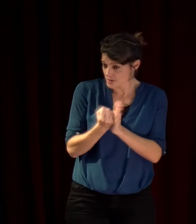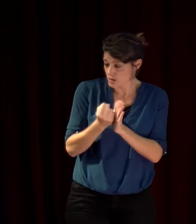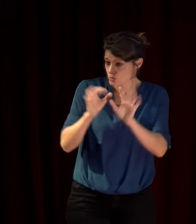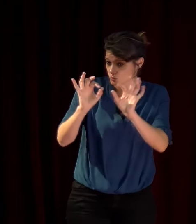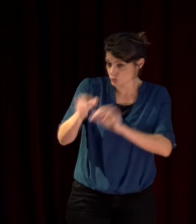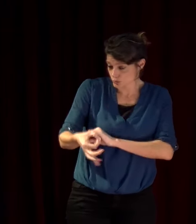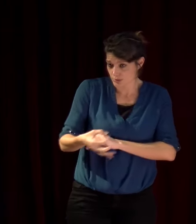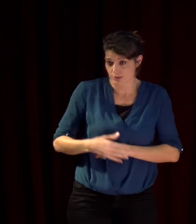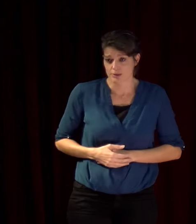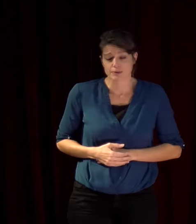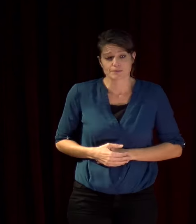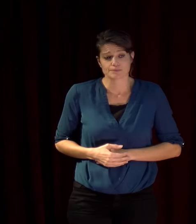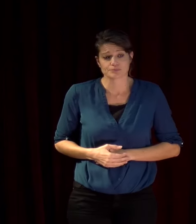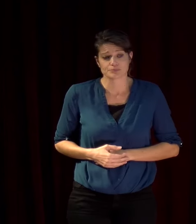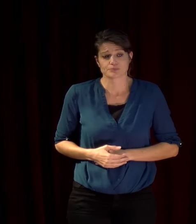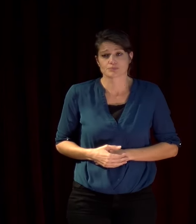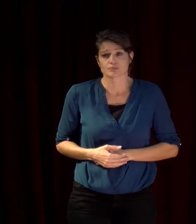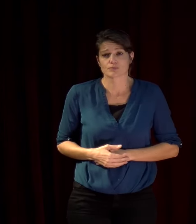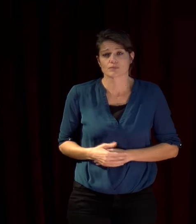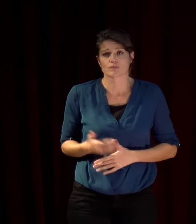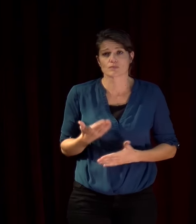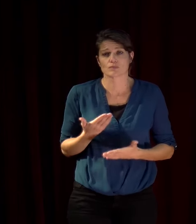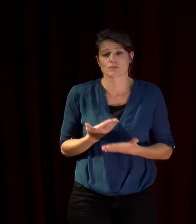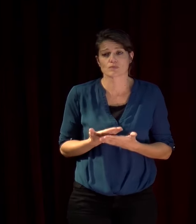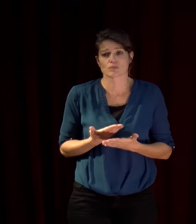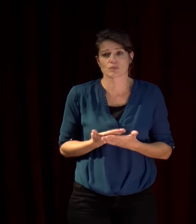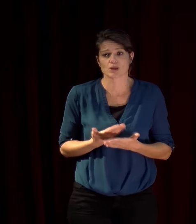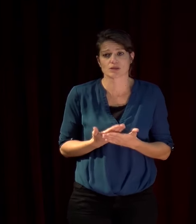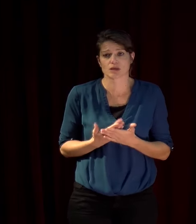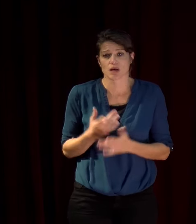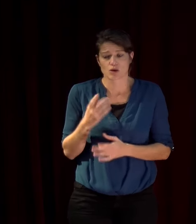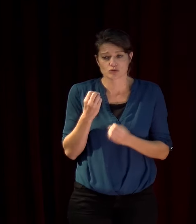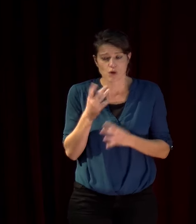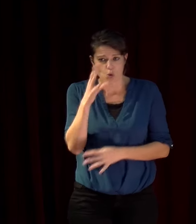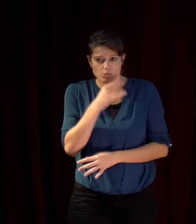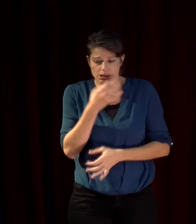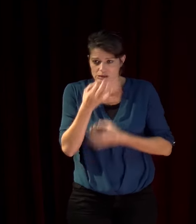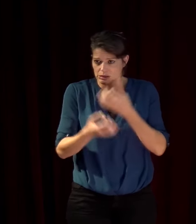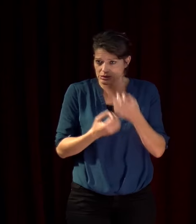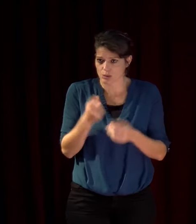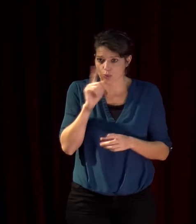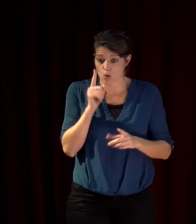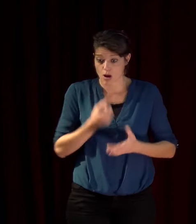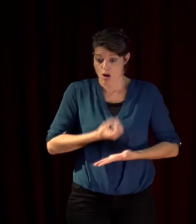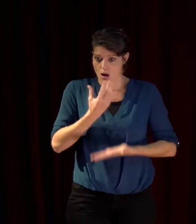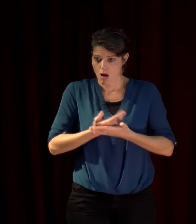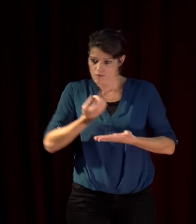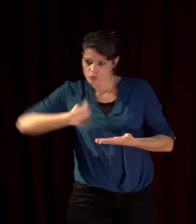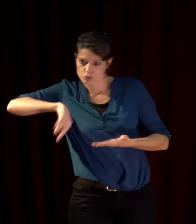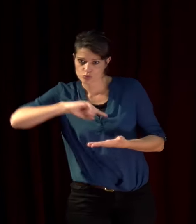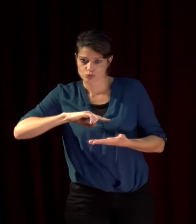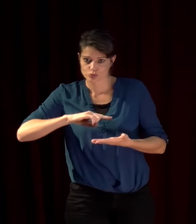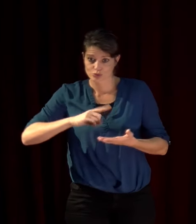et ça c'est vraiment ça on oublie d'en parler nos oeuvres ne circulent pas